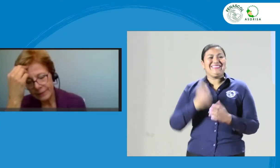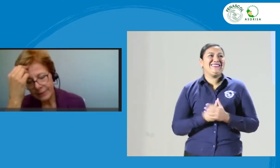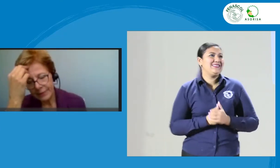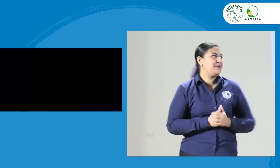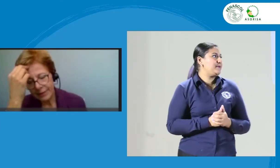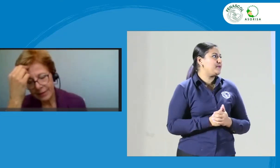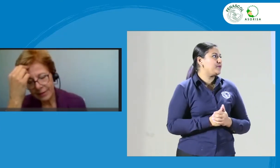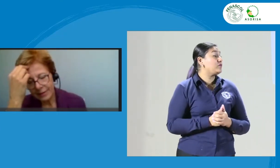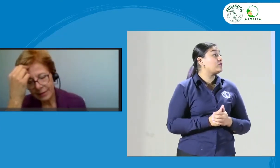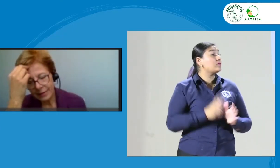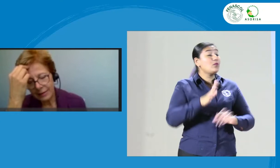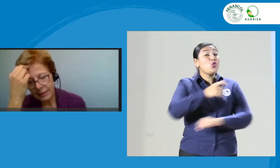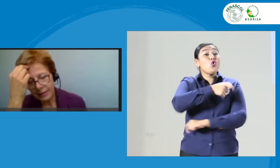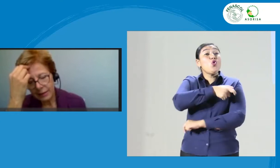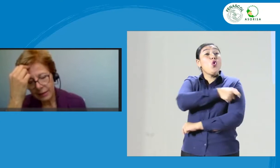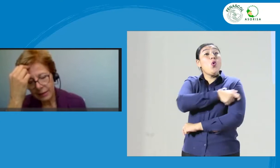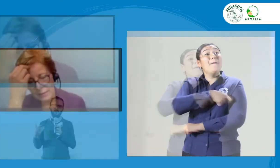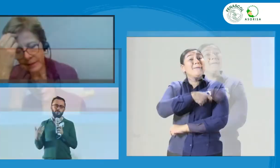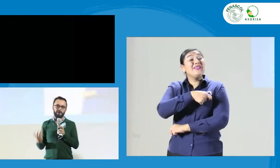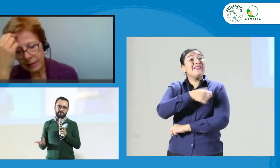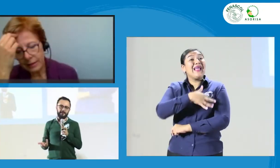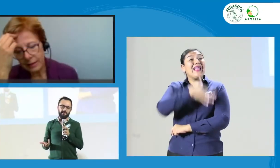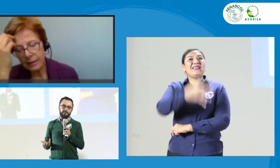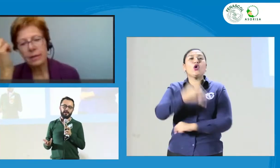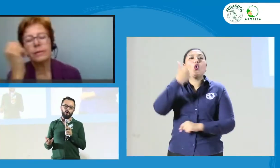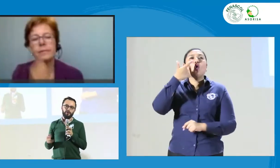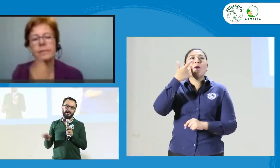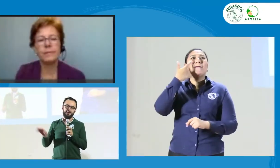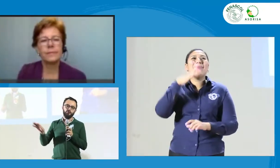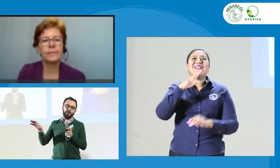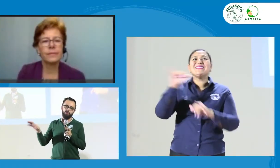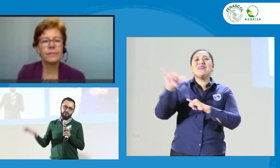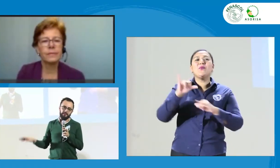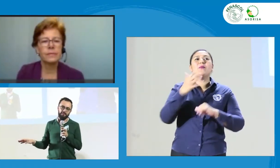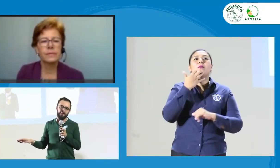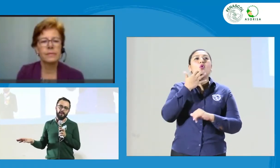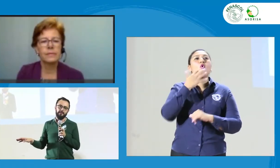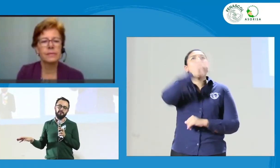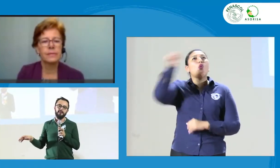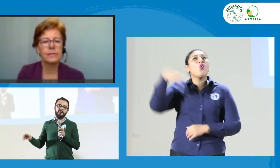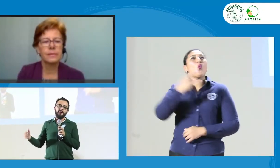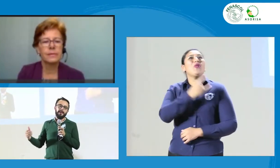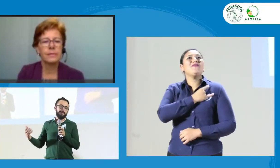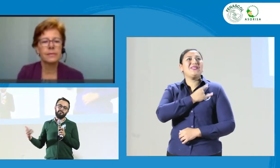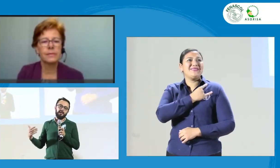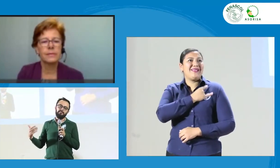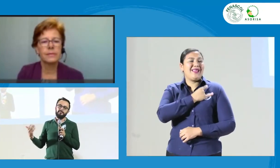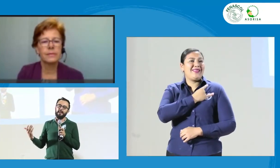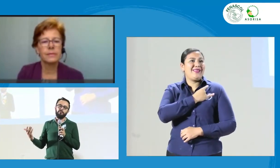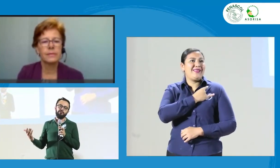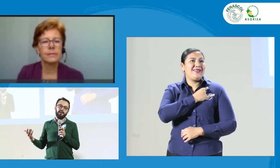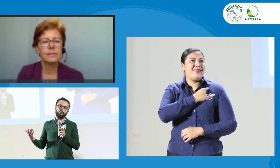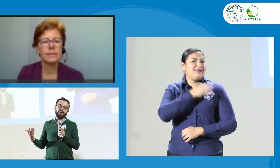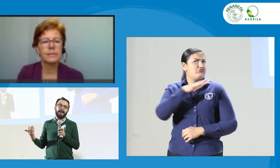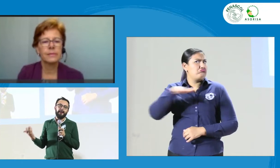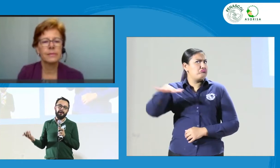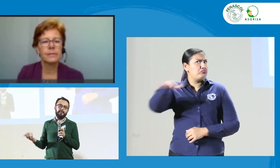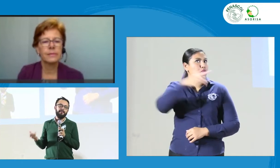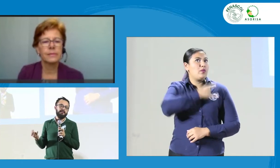Sobre el comité ético, de repente tomamos un poco de referencia a lo que hay en otras universidades. Que digamos que tienen una carrera de